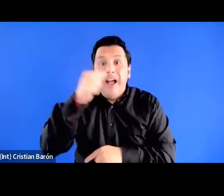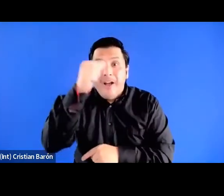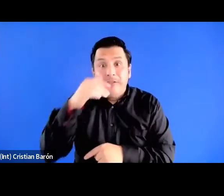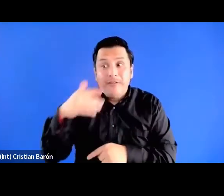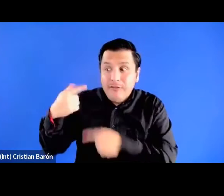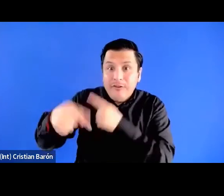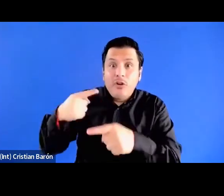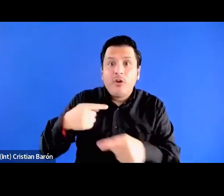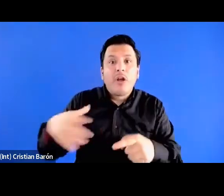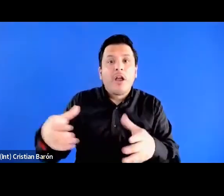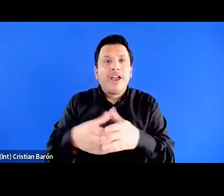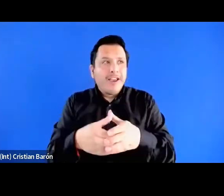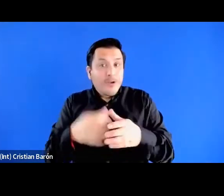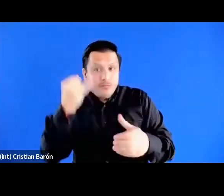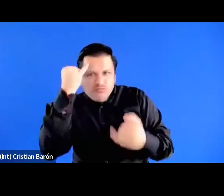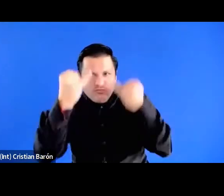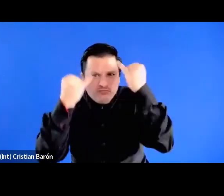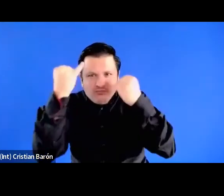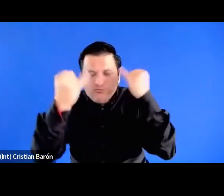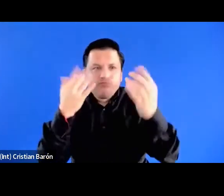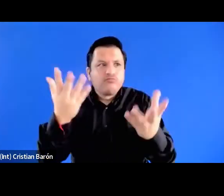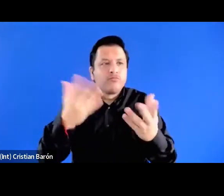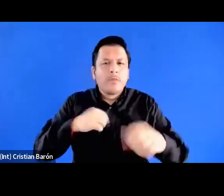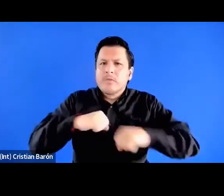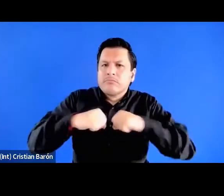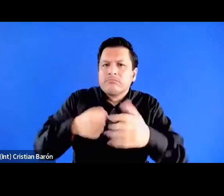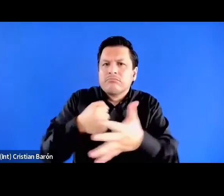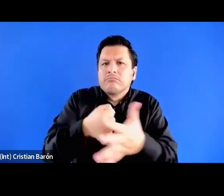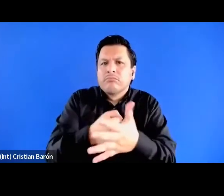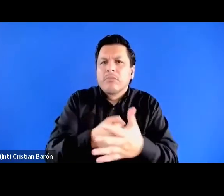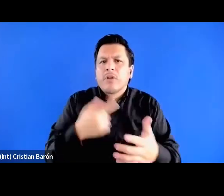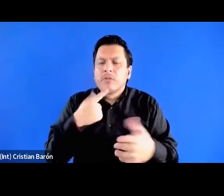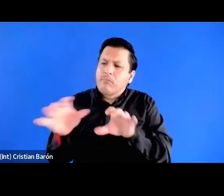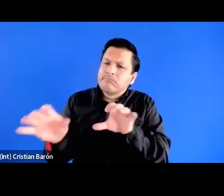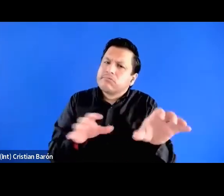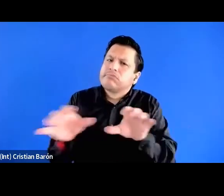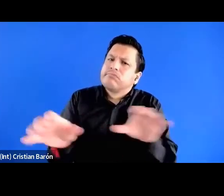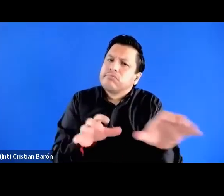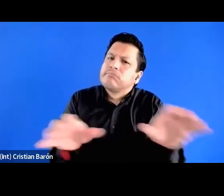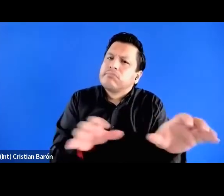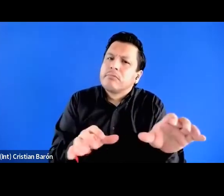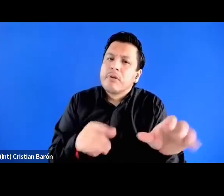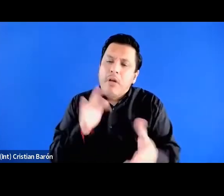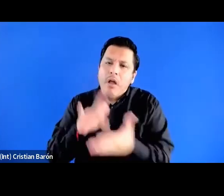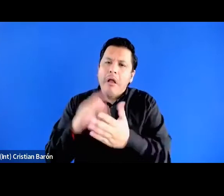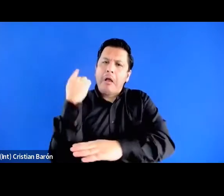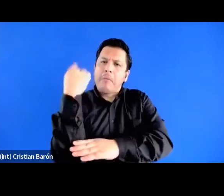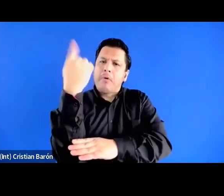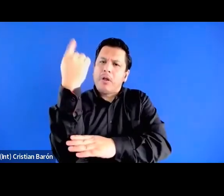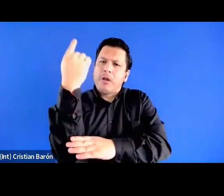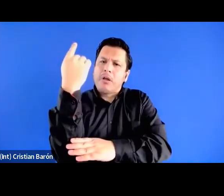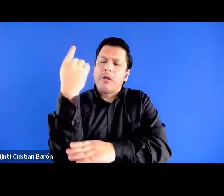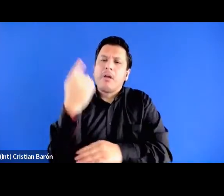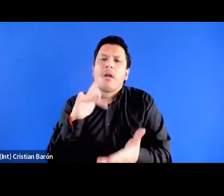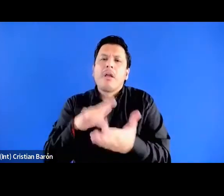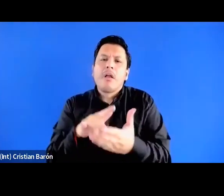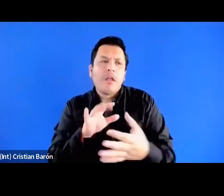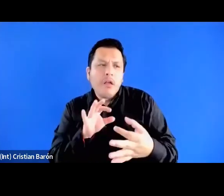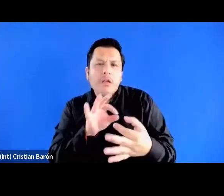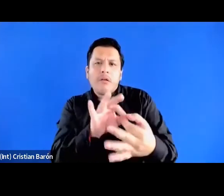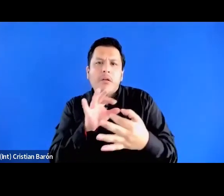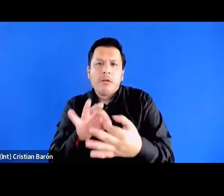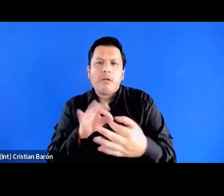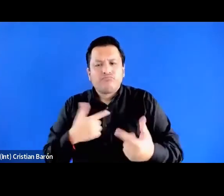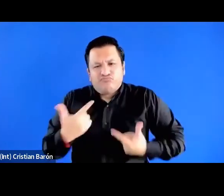adoptar con creatividad y con tesón formas de actuación políticas que vinculan estas